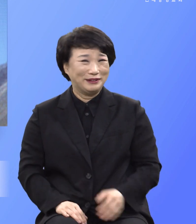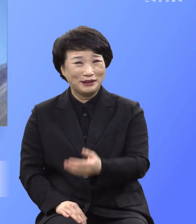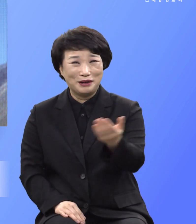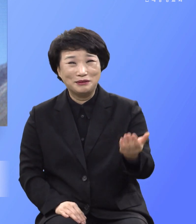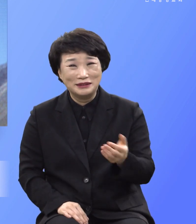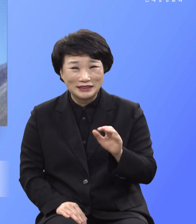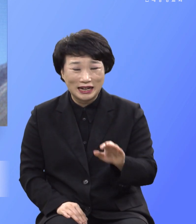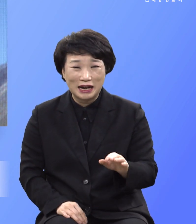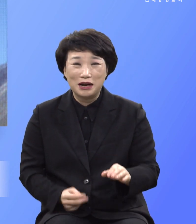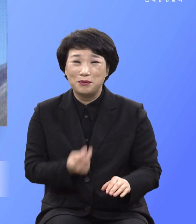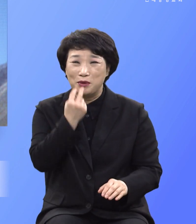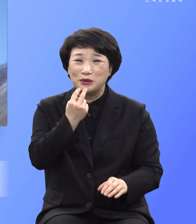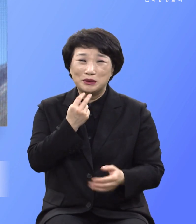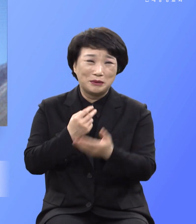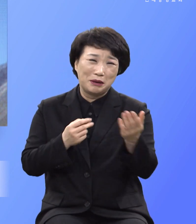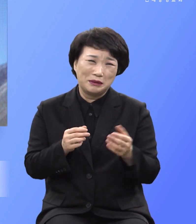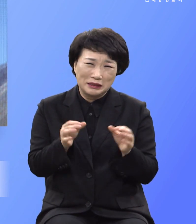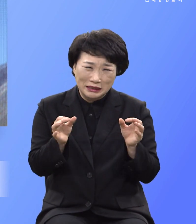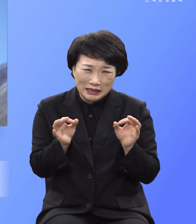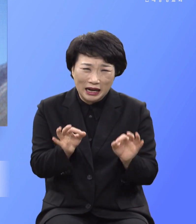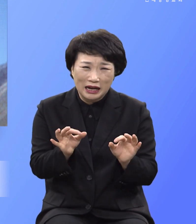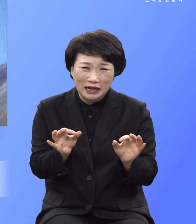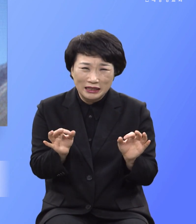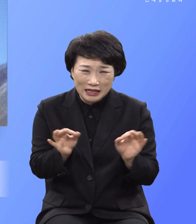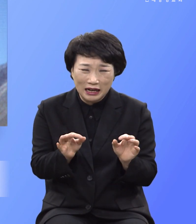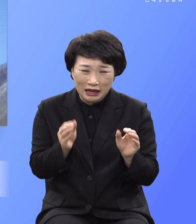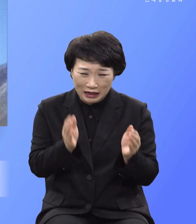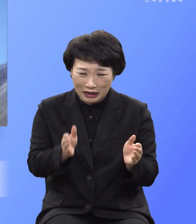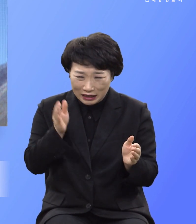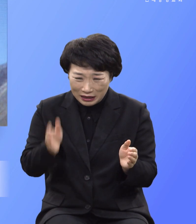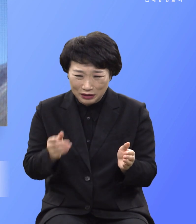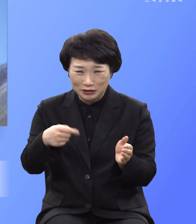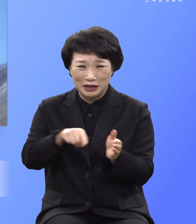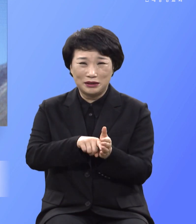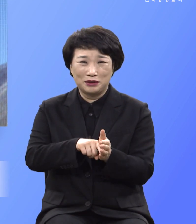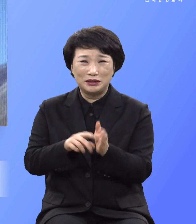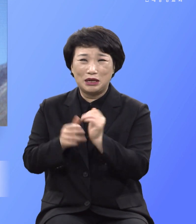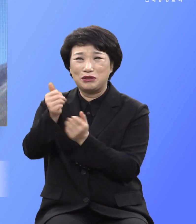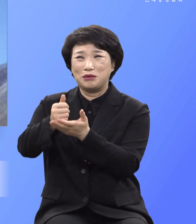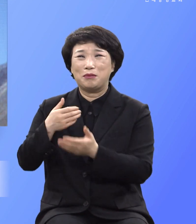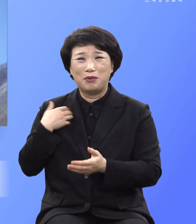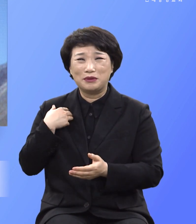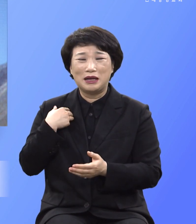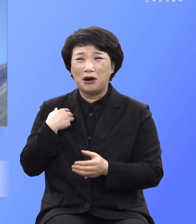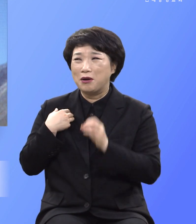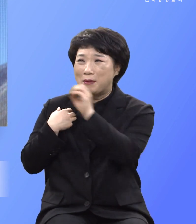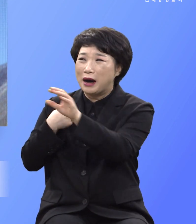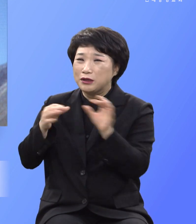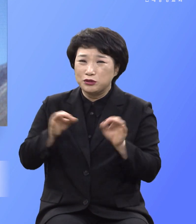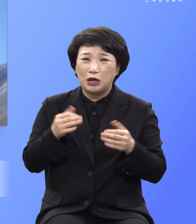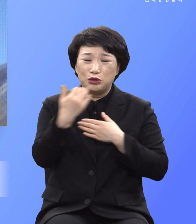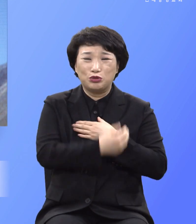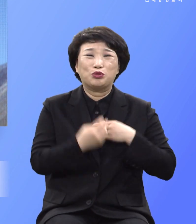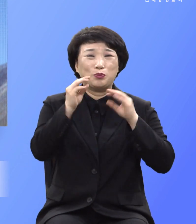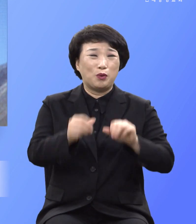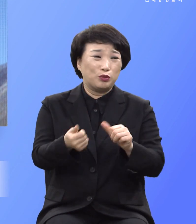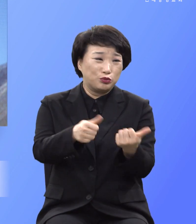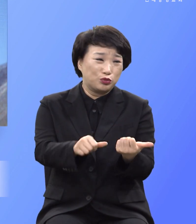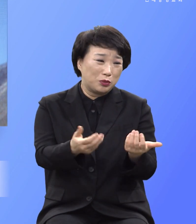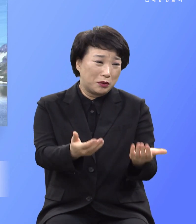잠깐 부지하기 위해서 예수를 모른다 오는 순간에 육신이 끝나면 그